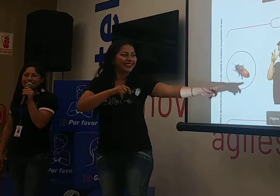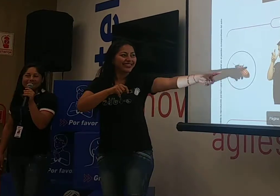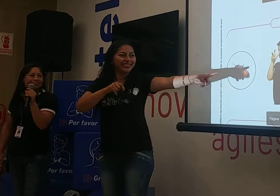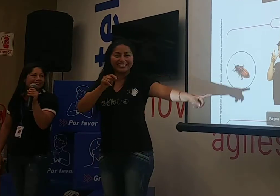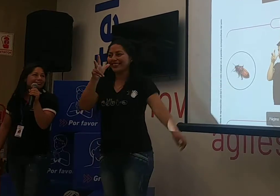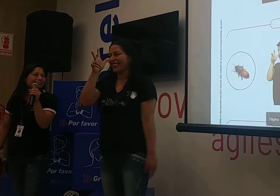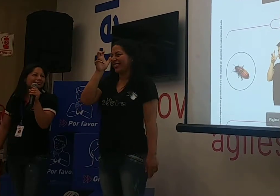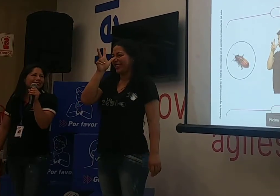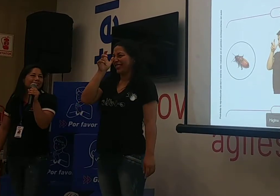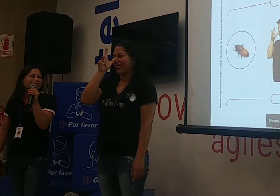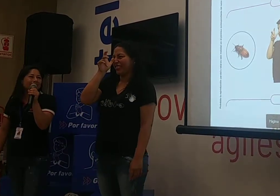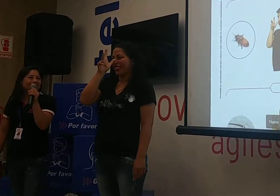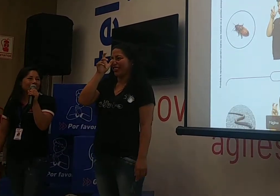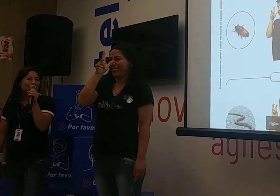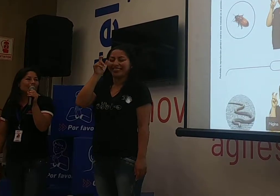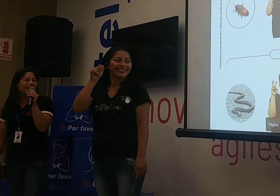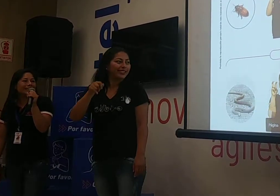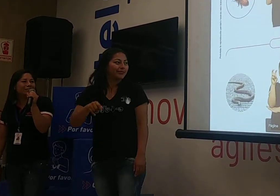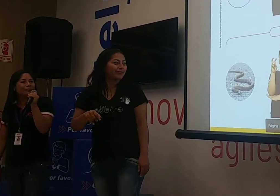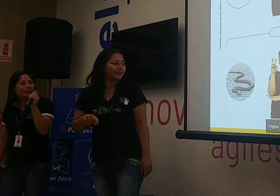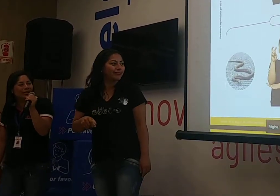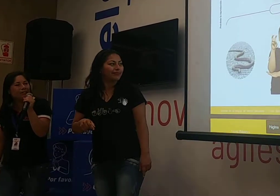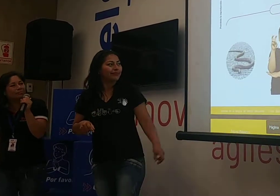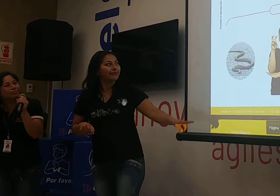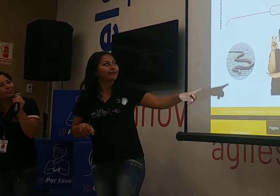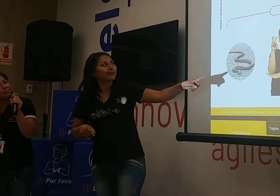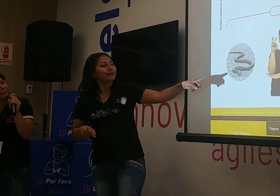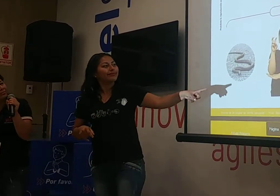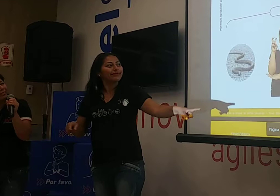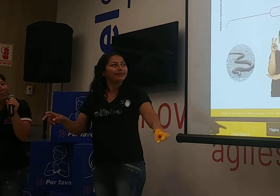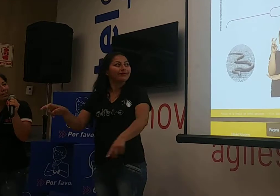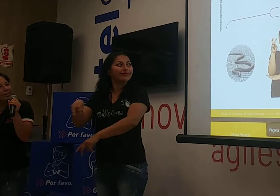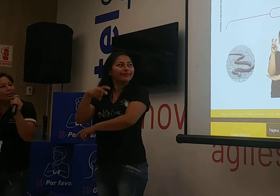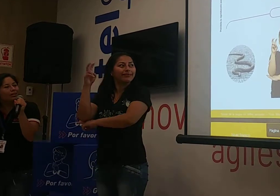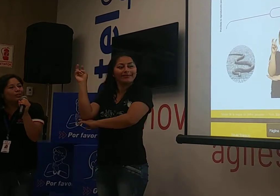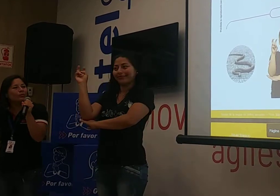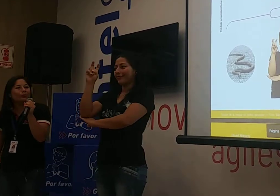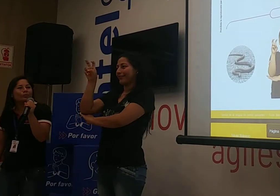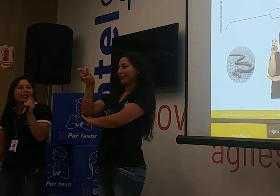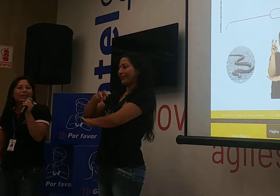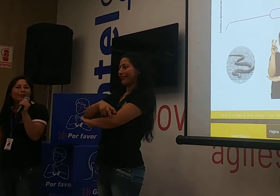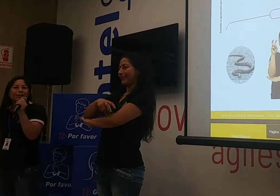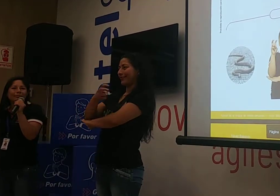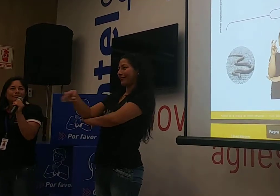Cucaracha Cucaracha Cucaracha Cucaracha Muy bien Culebra